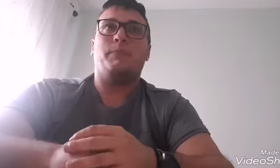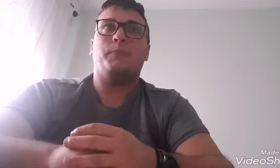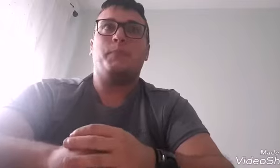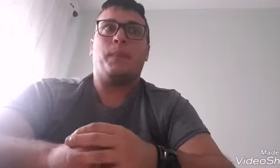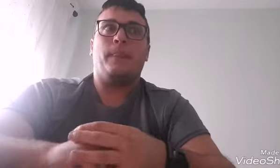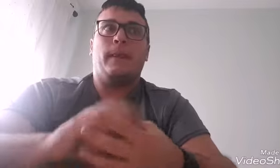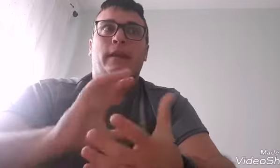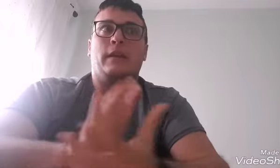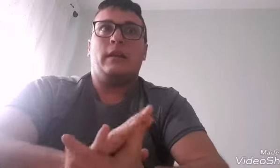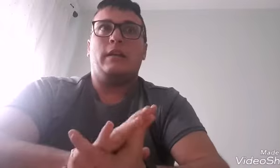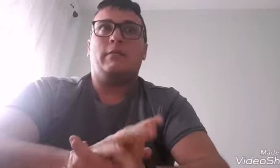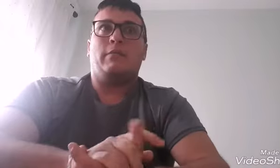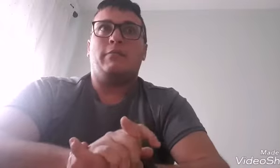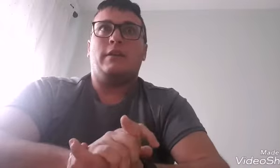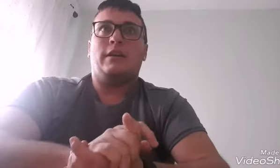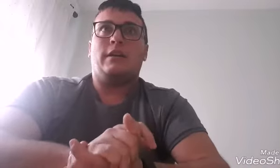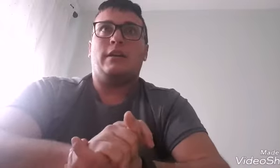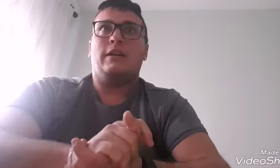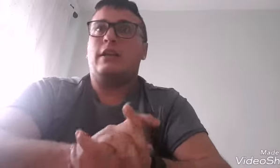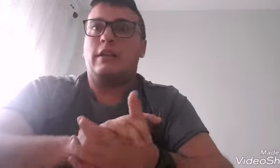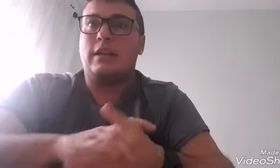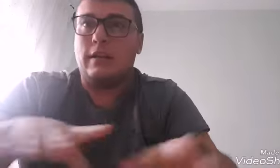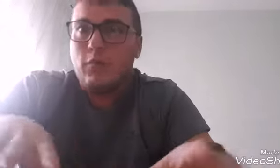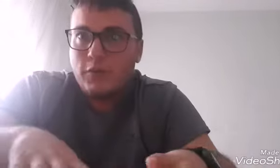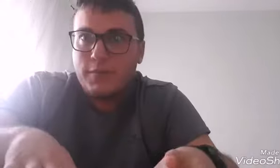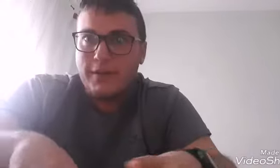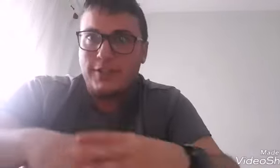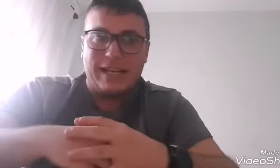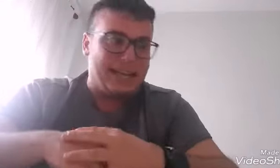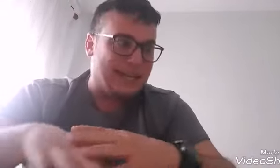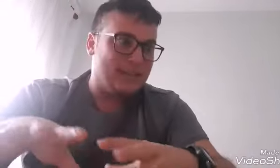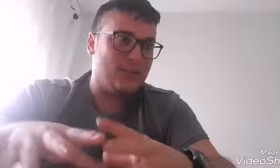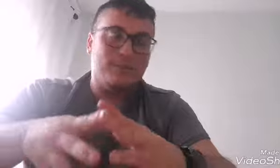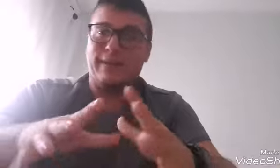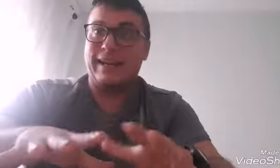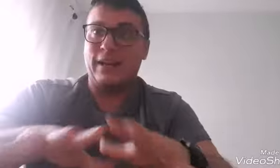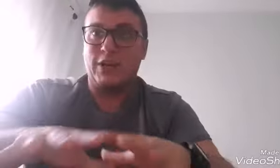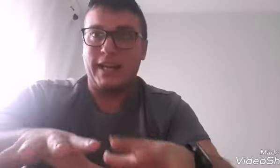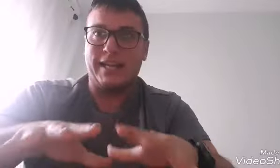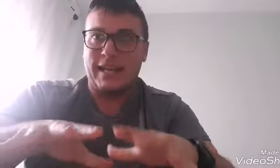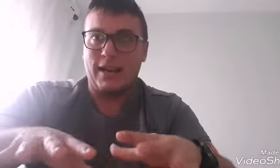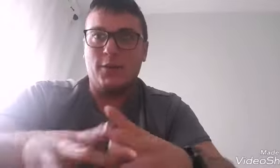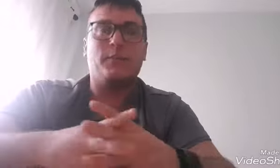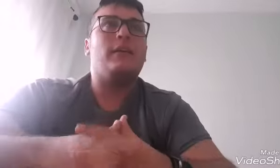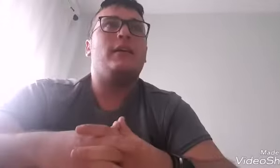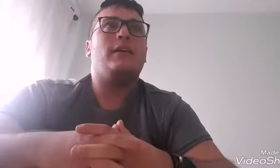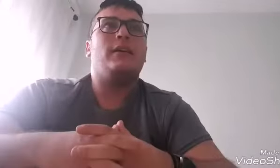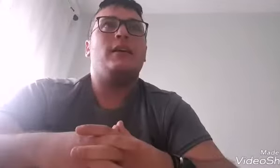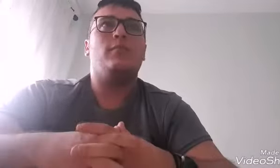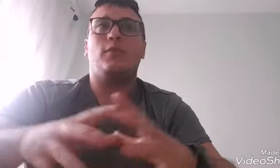licenciar, ni mucho menos, ni nada de eso, para que lo tengáis claro. Y bueno,